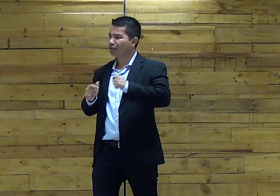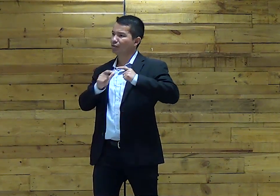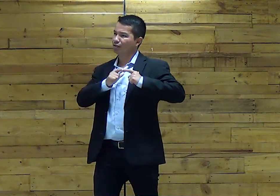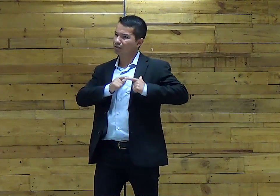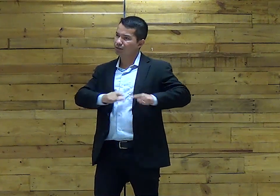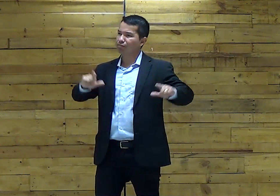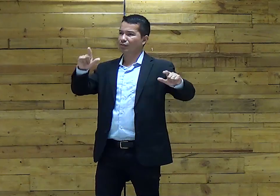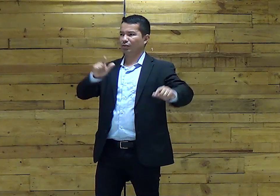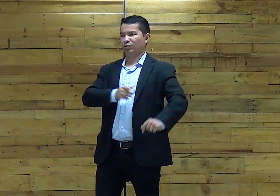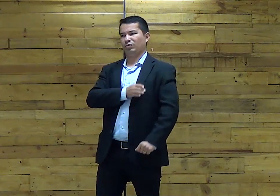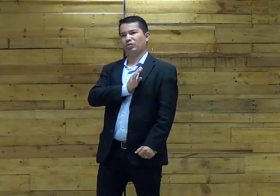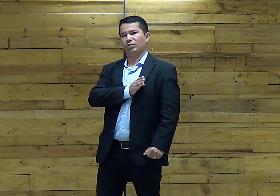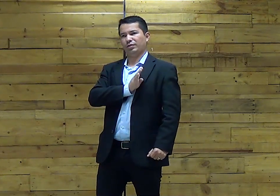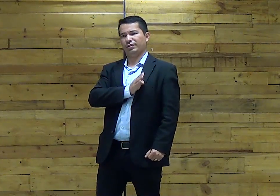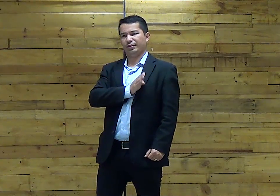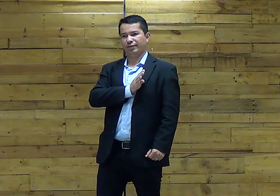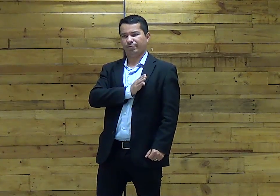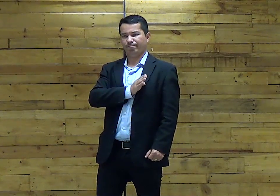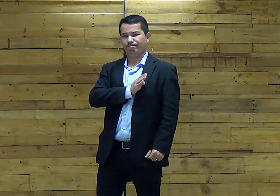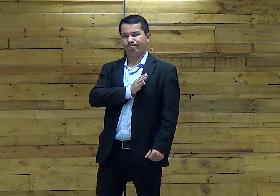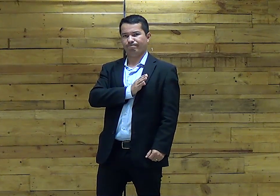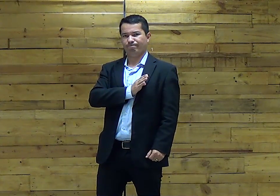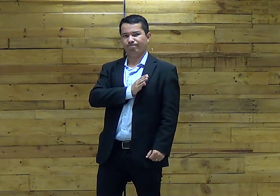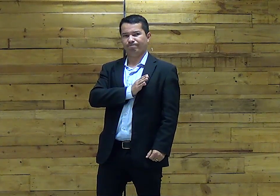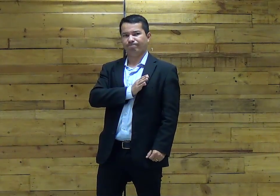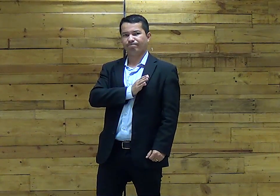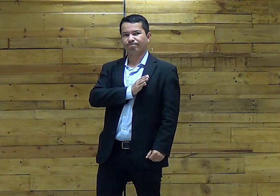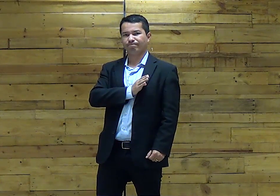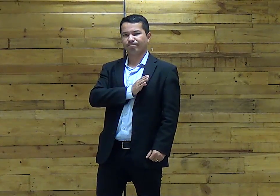Nós precisamos De um coração Vim e novo